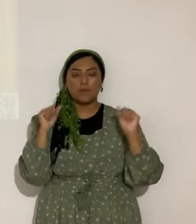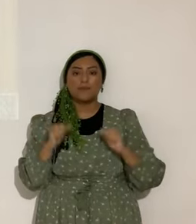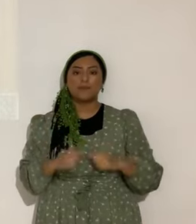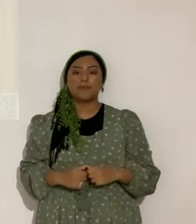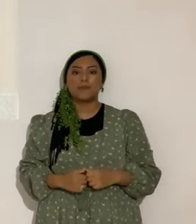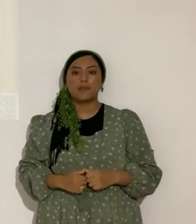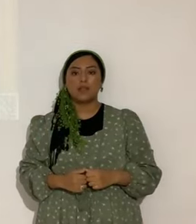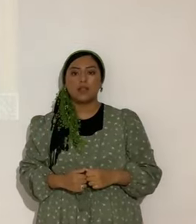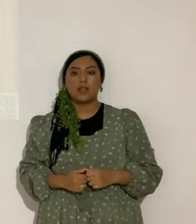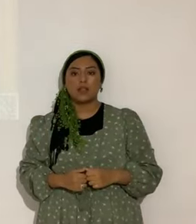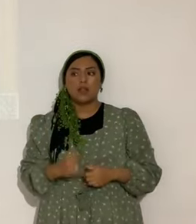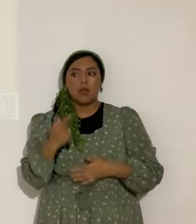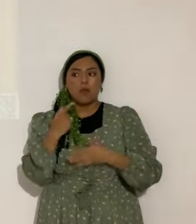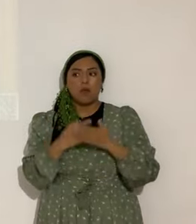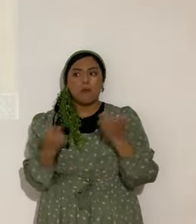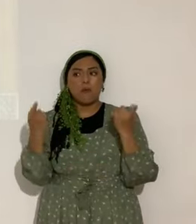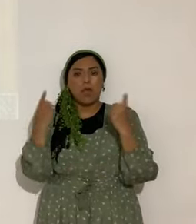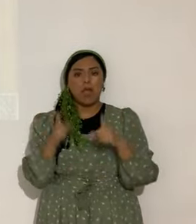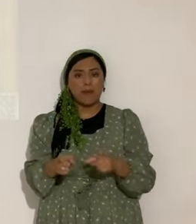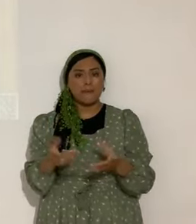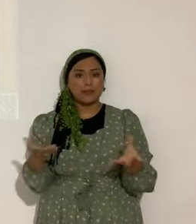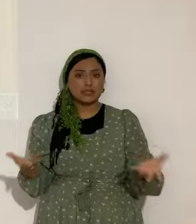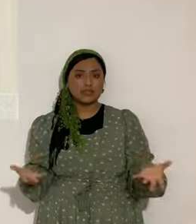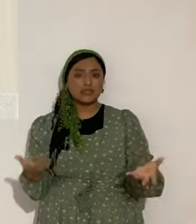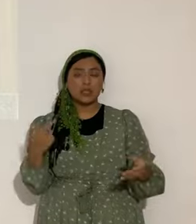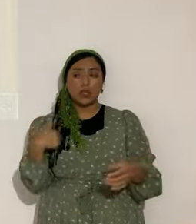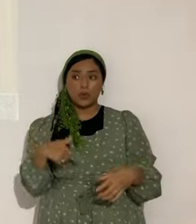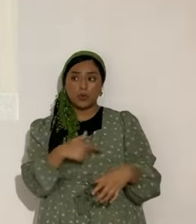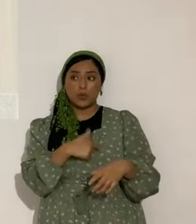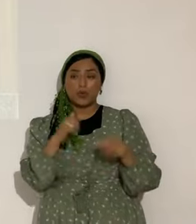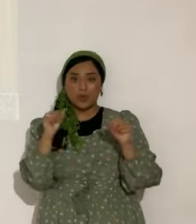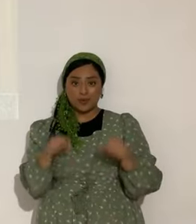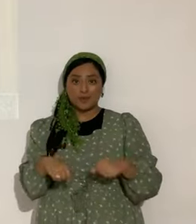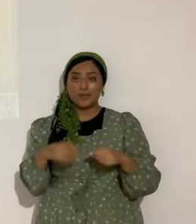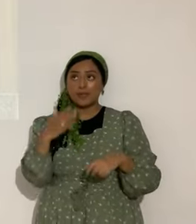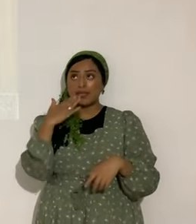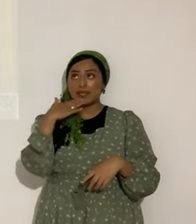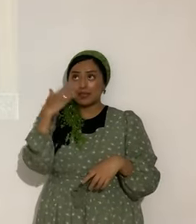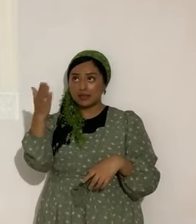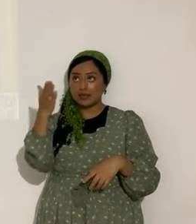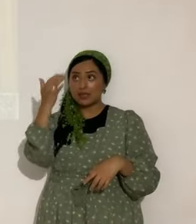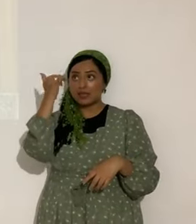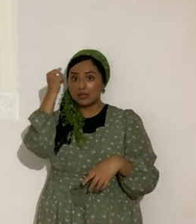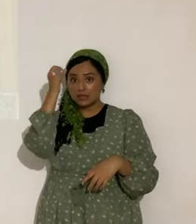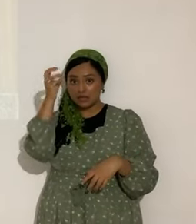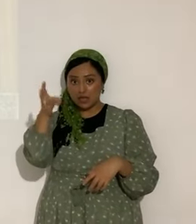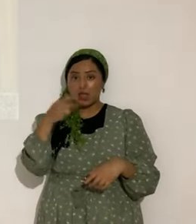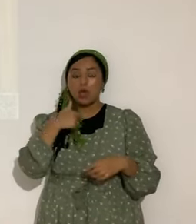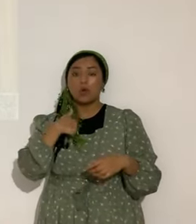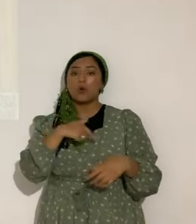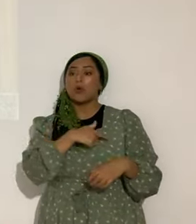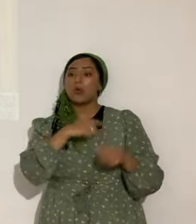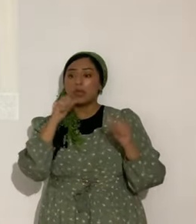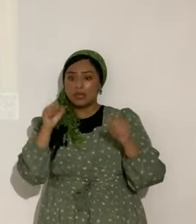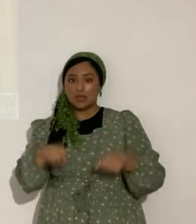¿Qué sucede entonces? Somos capaces gracias a Yashua. De superar cualquier